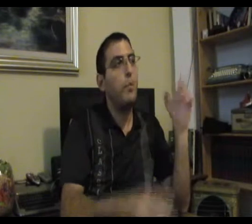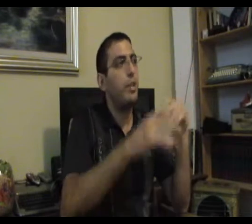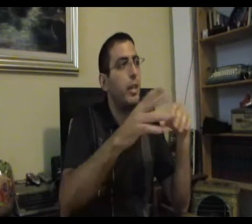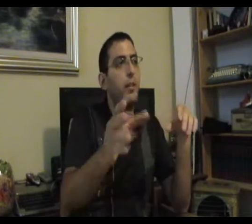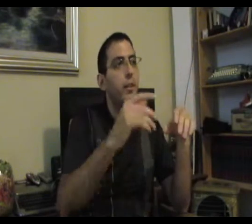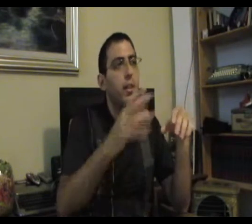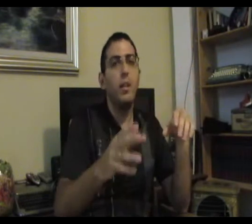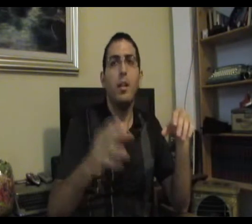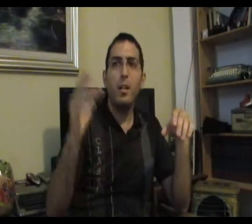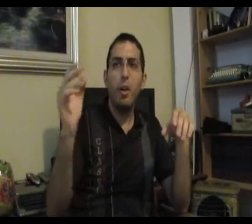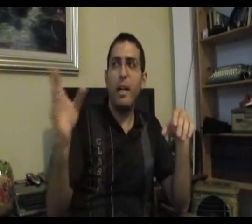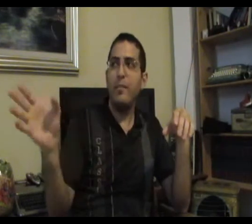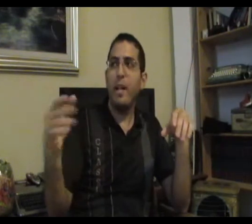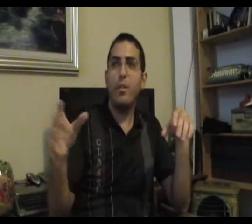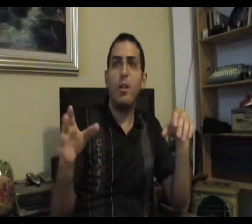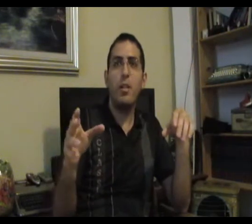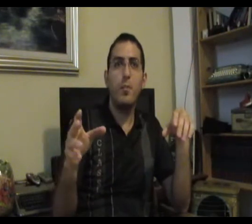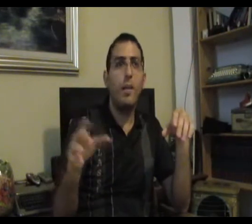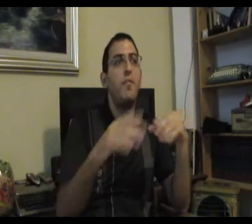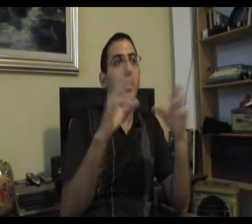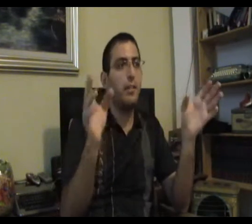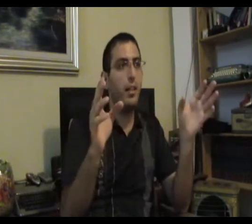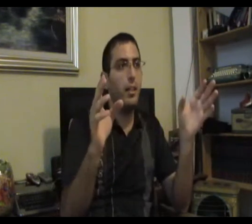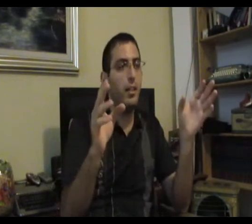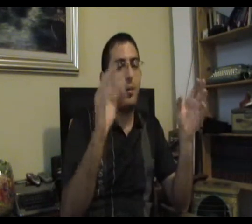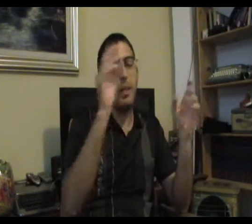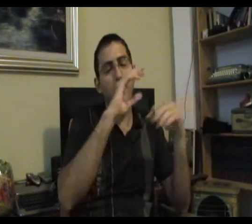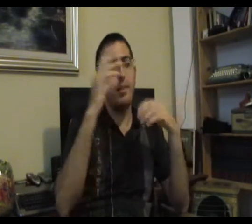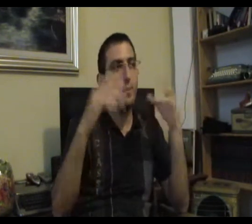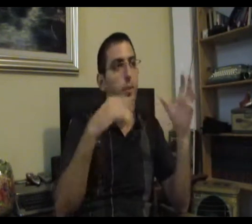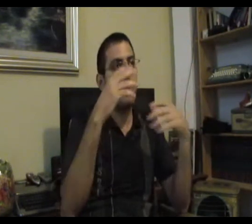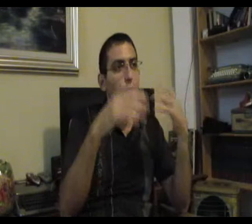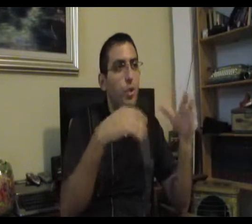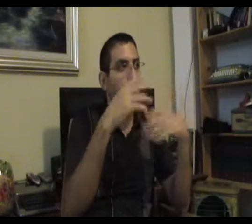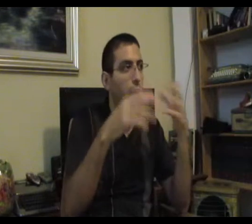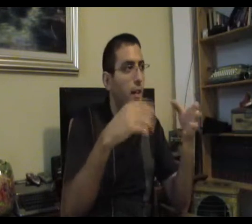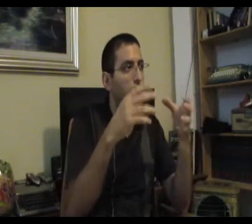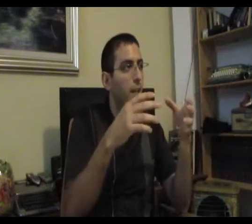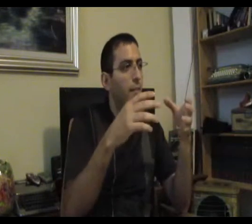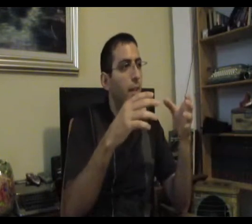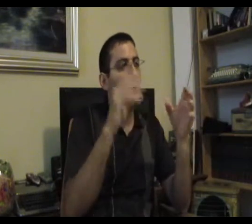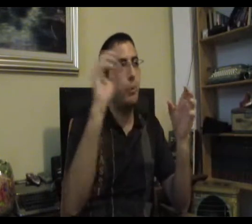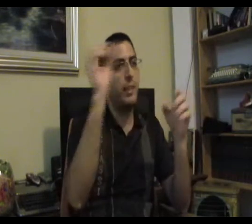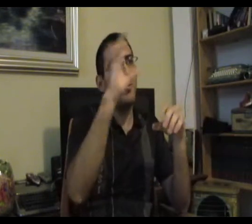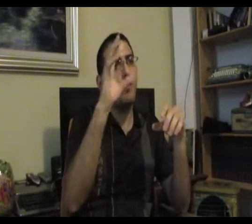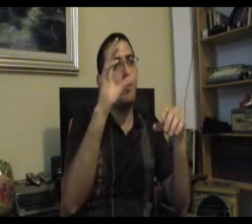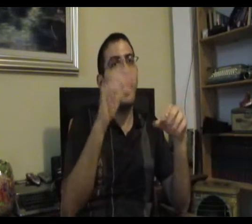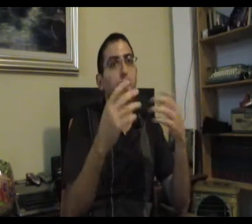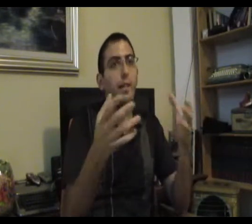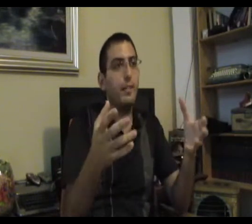משנה. כל אחד ואחד רשאל עצמו האם הבנתי? כאילו בין Millionen כזה יש לו איזו שאלה, ואז הוא מוצא את התשובה. הוא אומר, הבנתי את